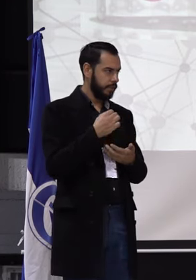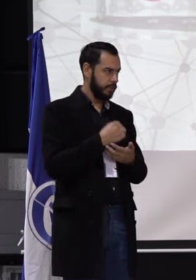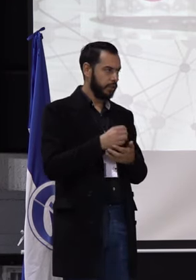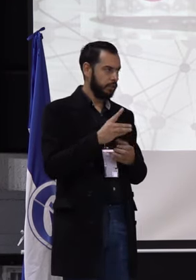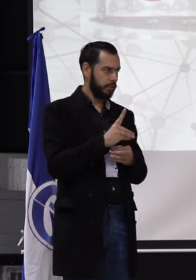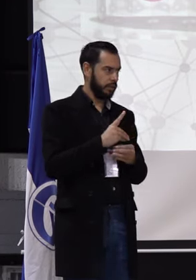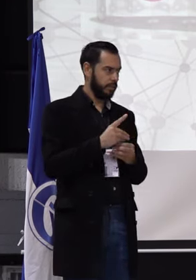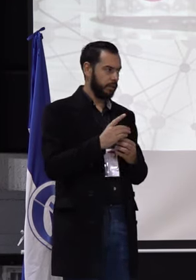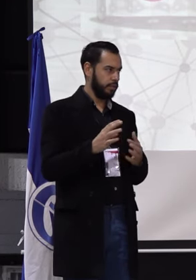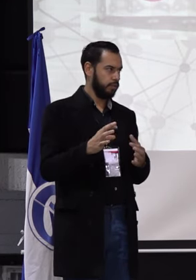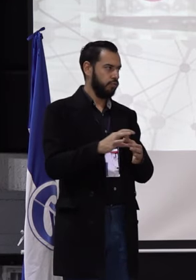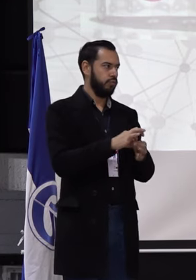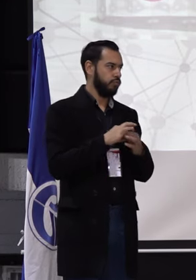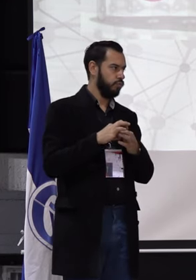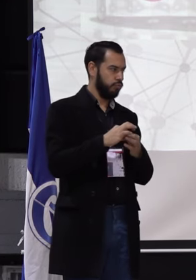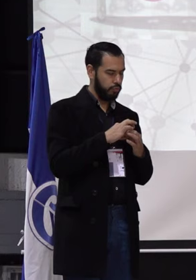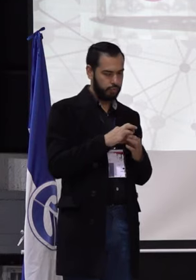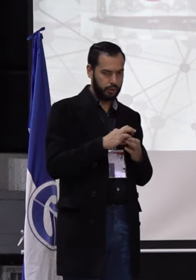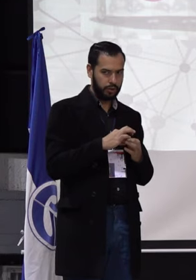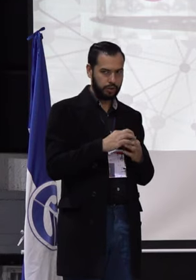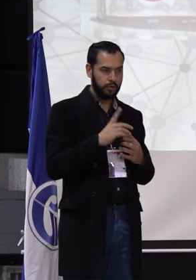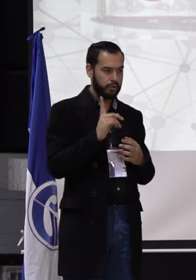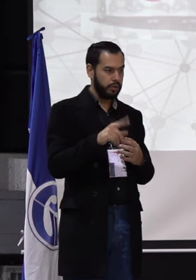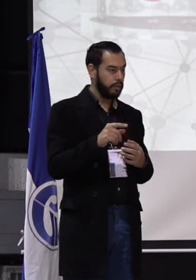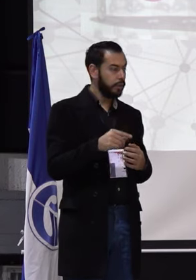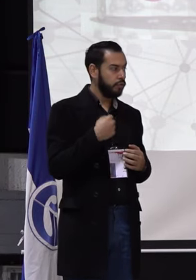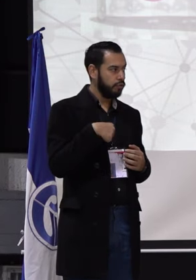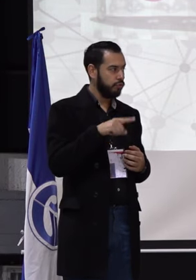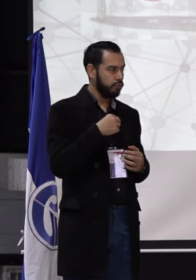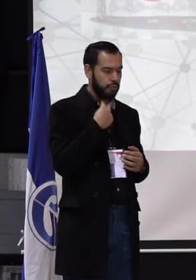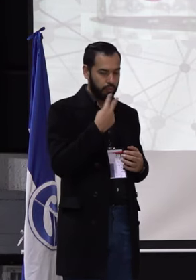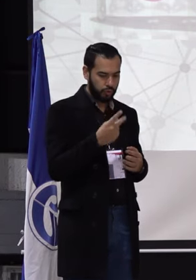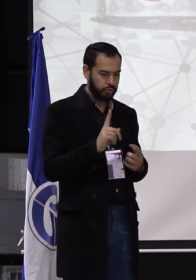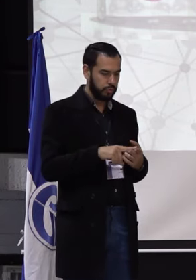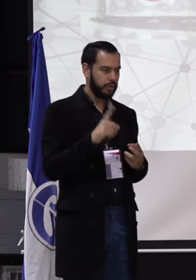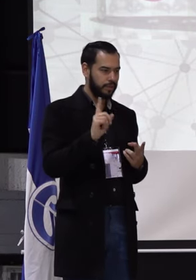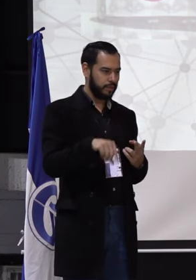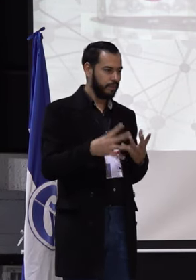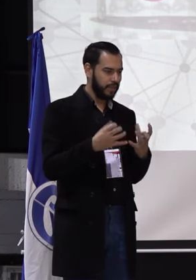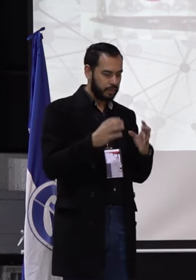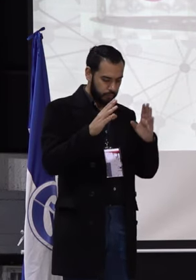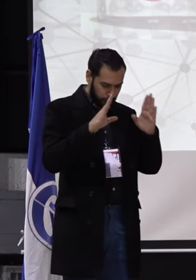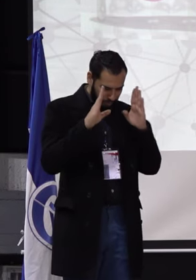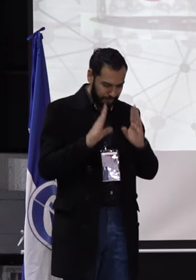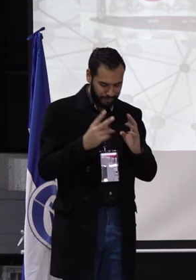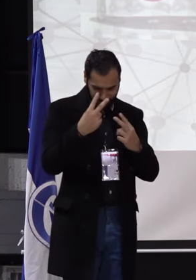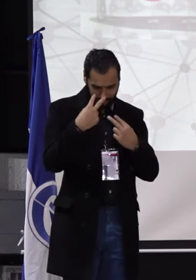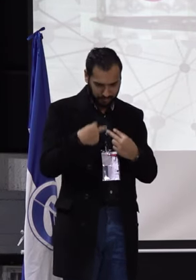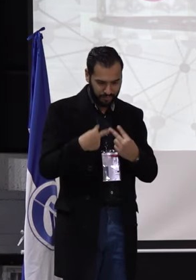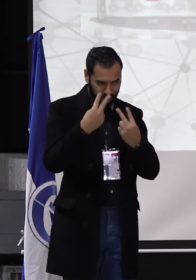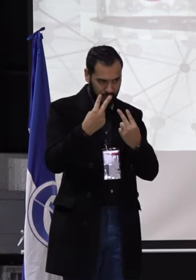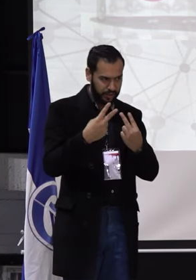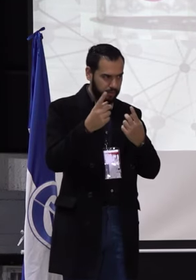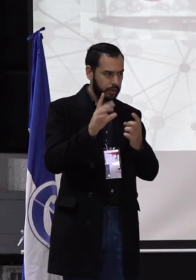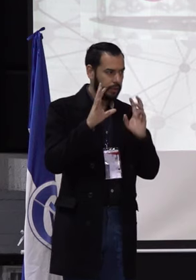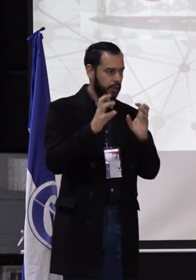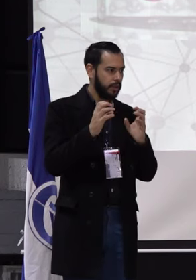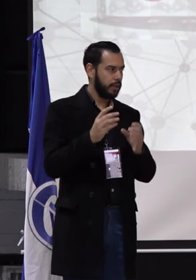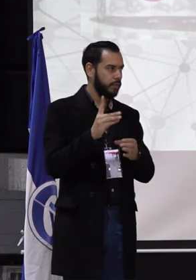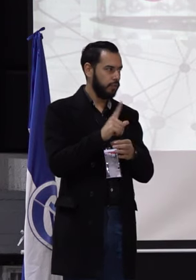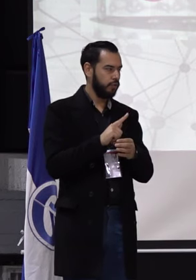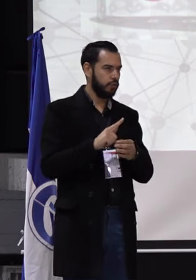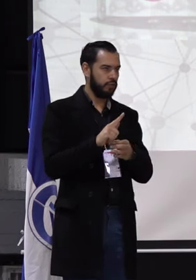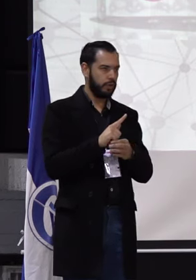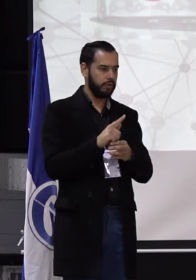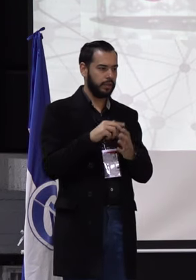departamento. Entonces, porque nosotros también tenemos voz, también queremos hacernos visibles y queremos hacer parte de la Facultad de Ciencias y